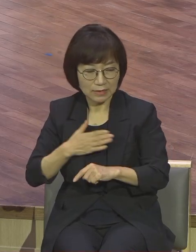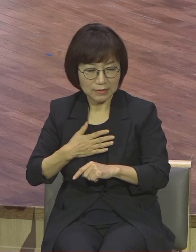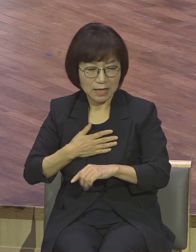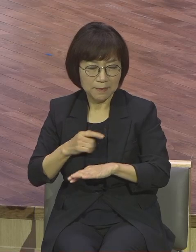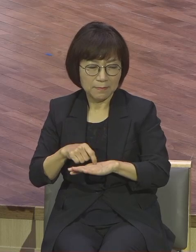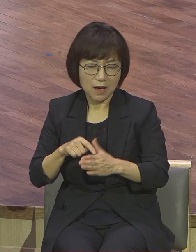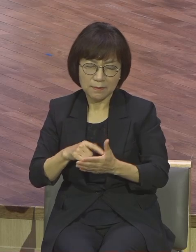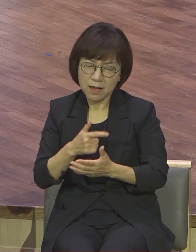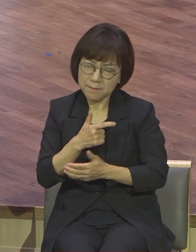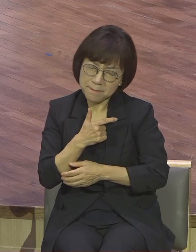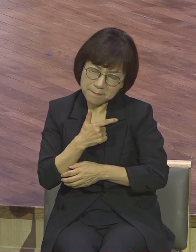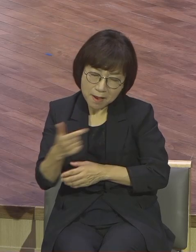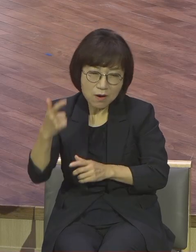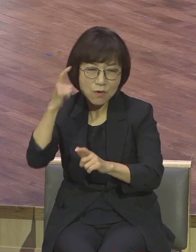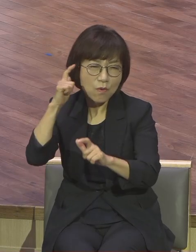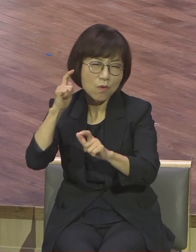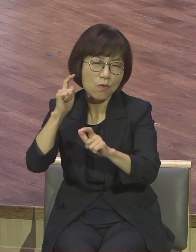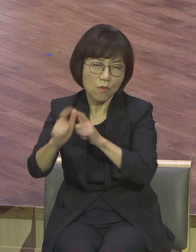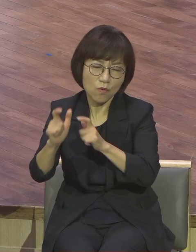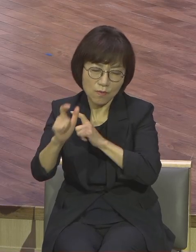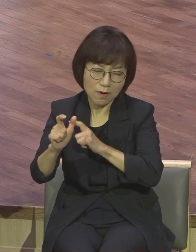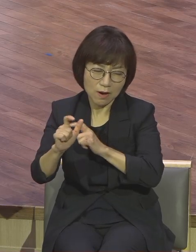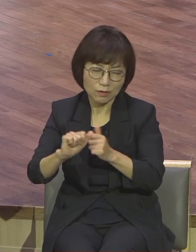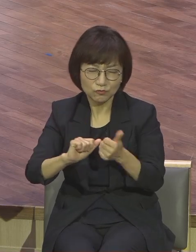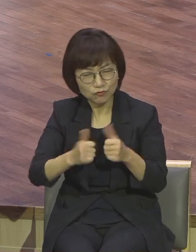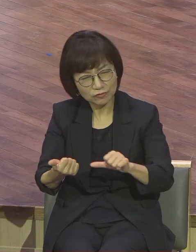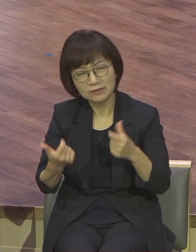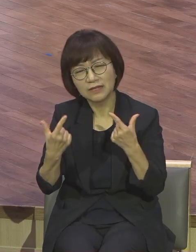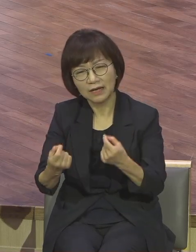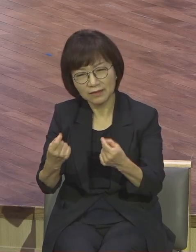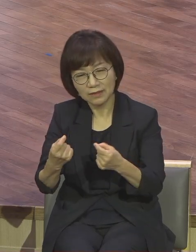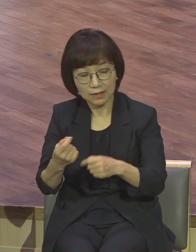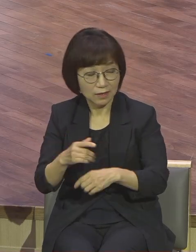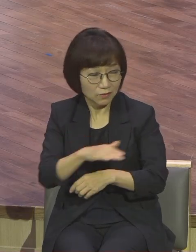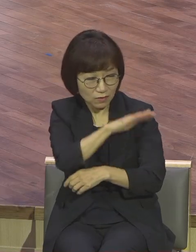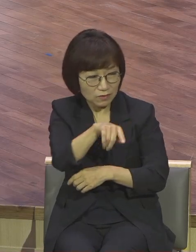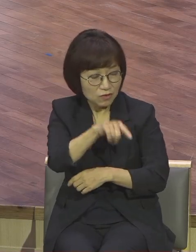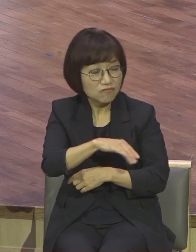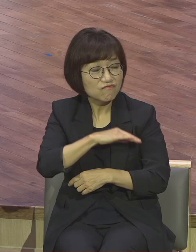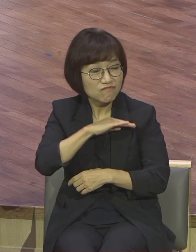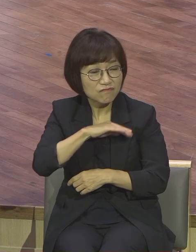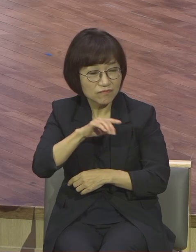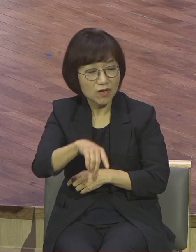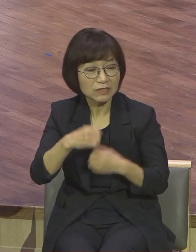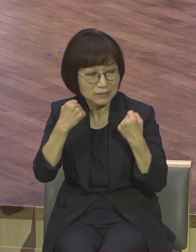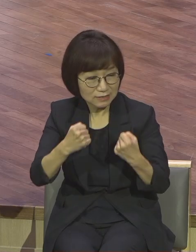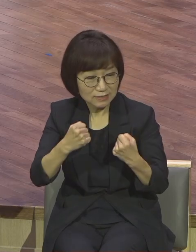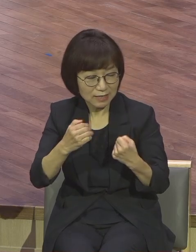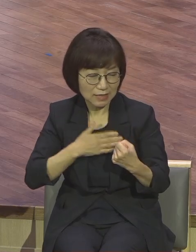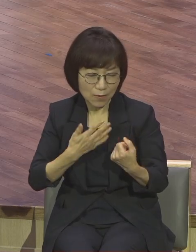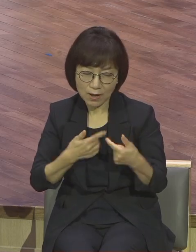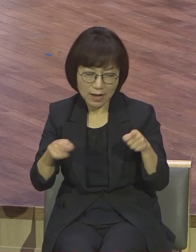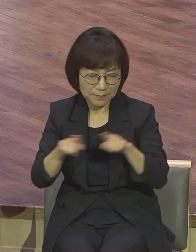매우 고민하여 죽게 되었으니 너희는 여기 머물러 나와 함께 깨어있어라 하시고